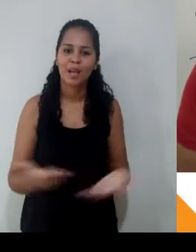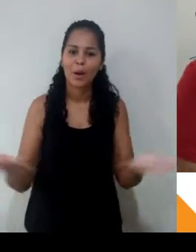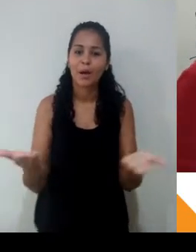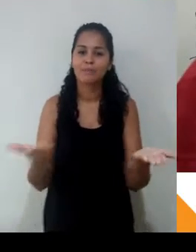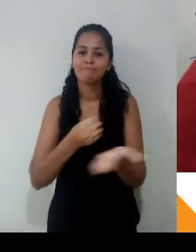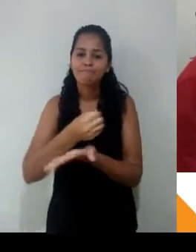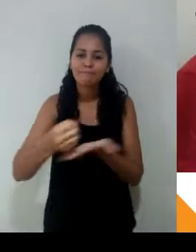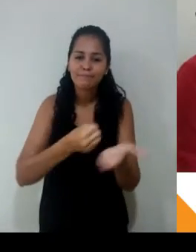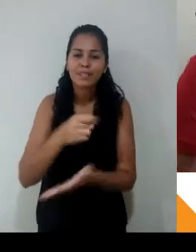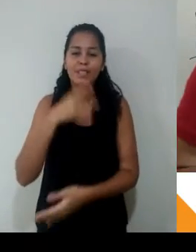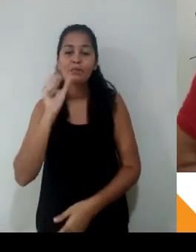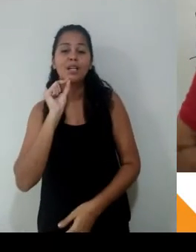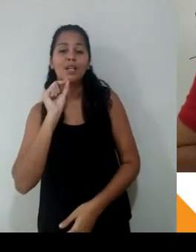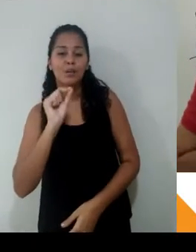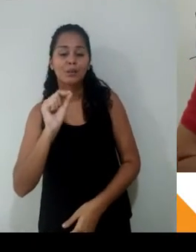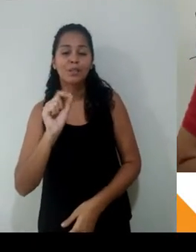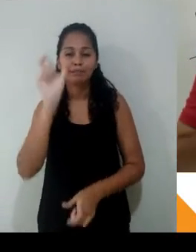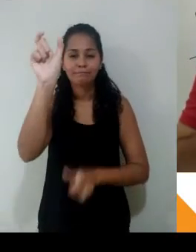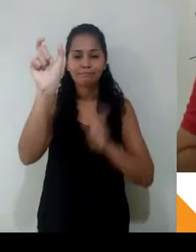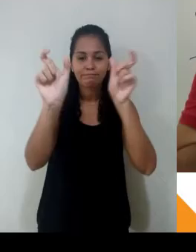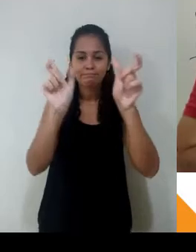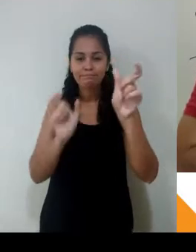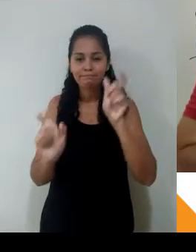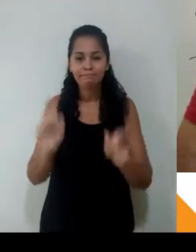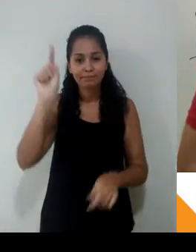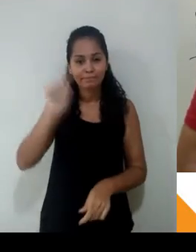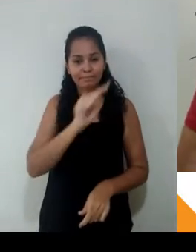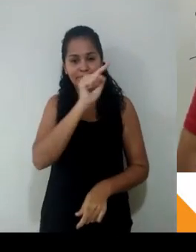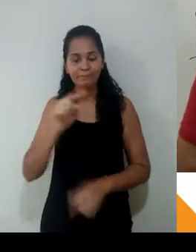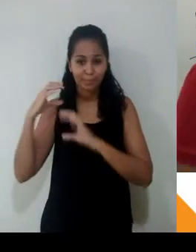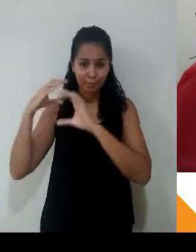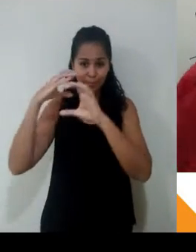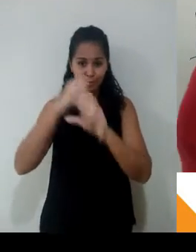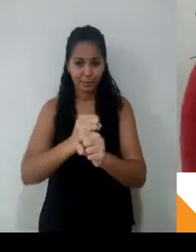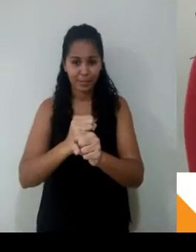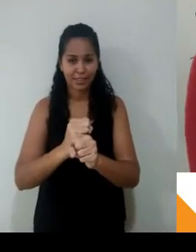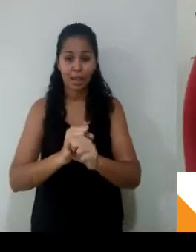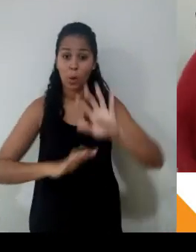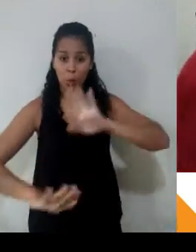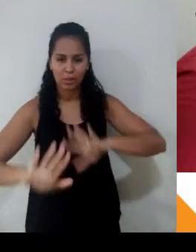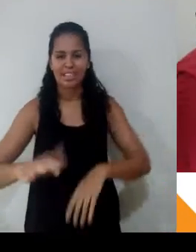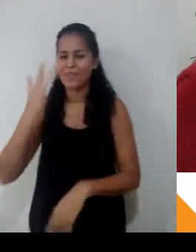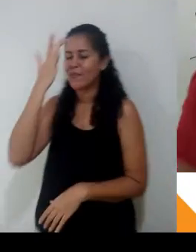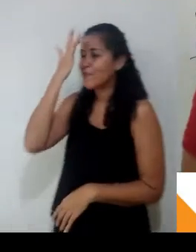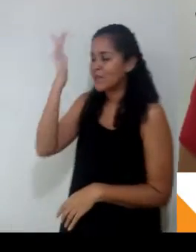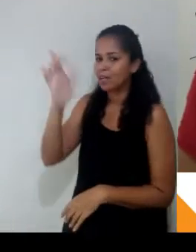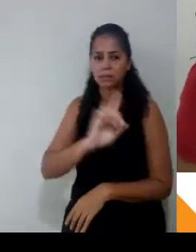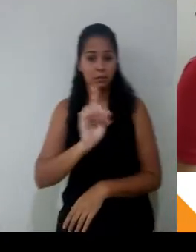pensa, a regra de três é mole. Não estou dizendo que não é. Mas a gente tem que tomar um cuidado com a regra de três. Como assim? Uma pessoa digita 32 contratos